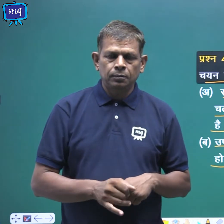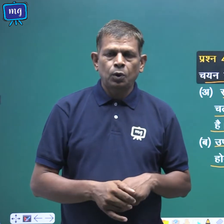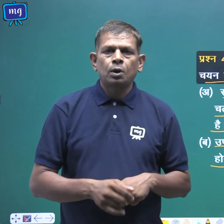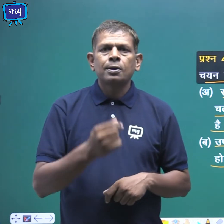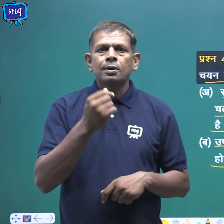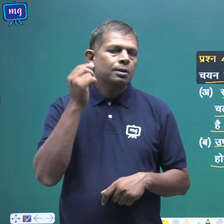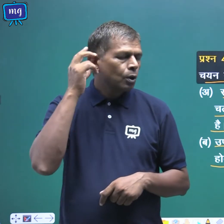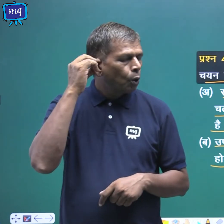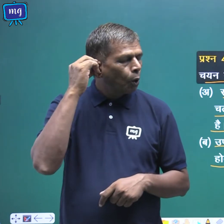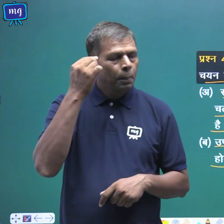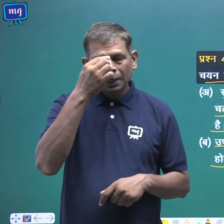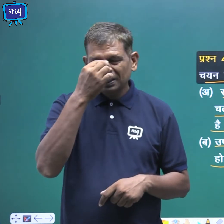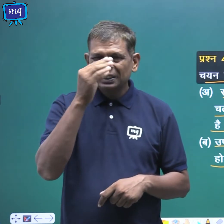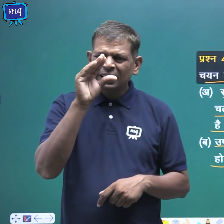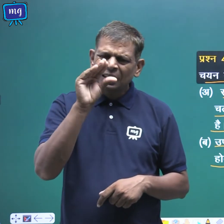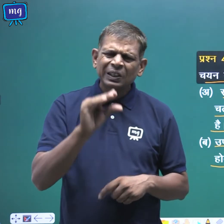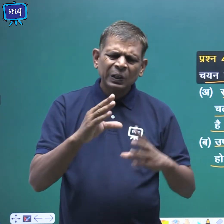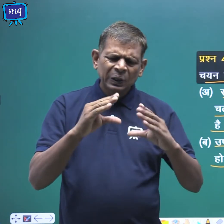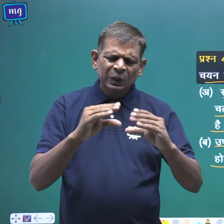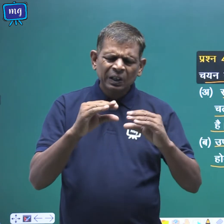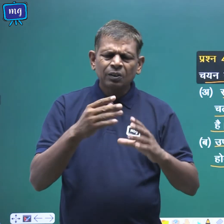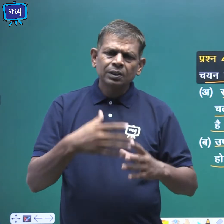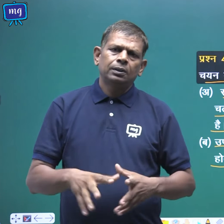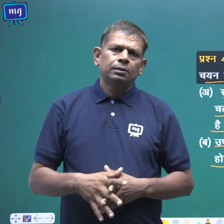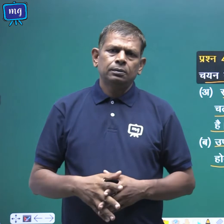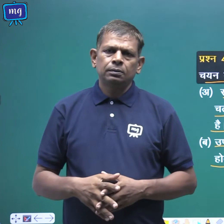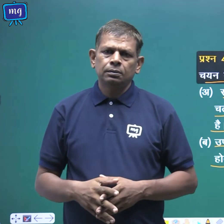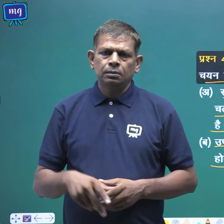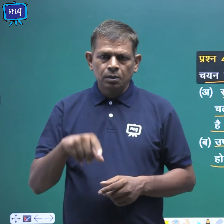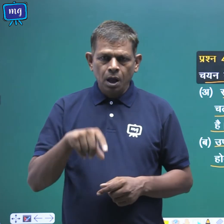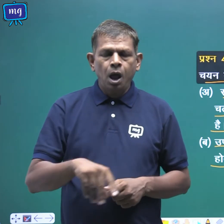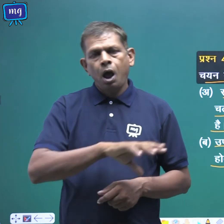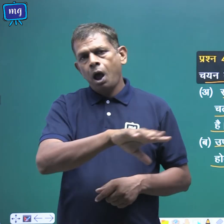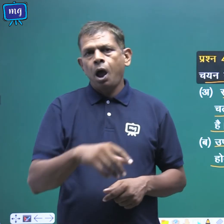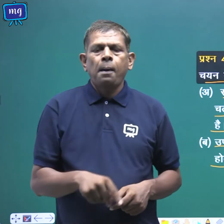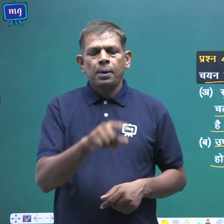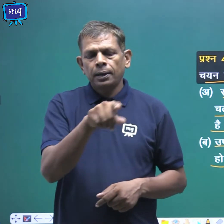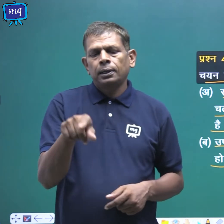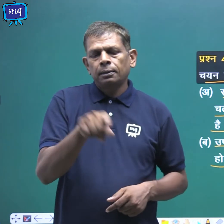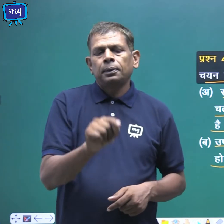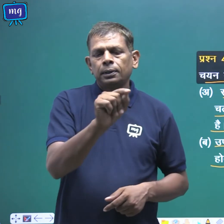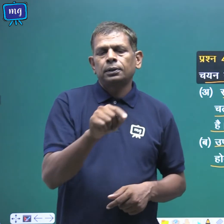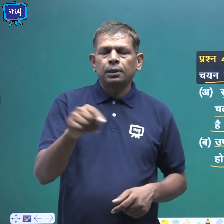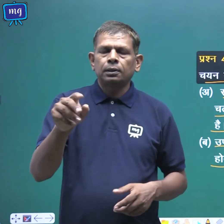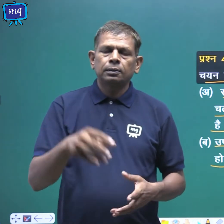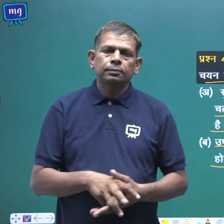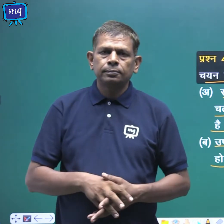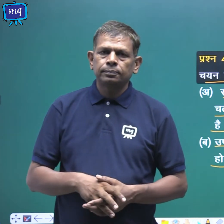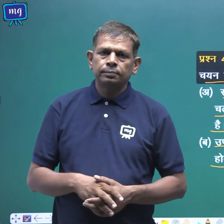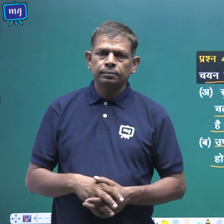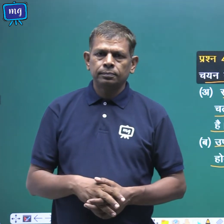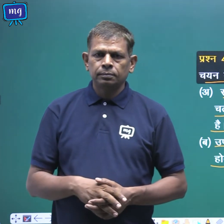उपास्ती नरम होती है तो हम यहां असत्य पर निशान लगाएंगे